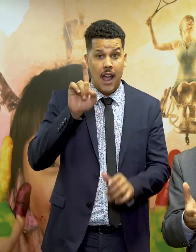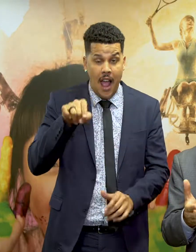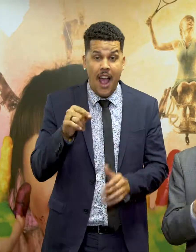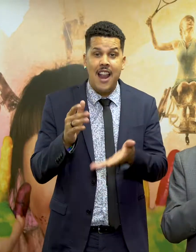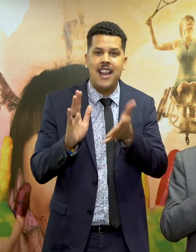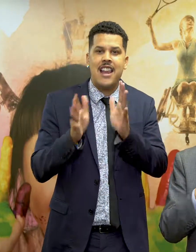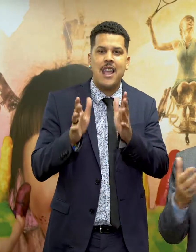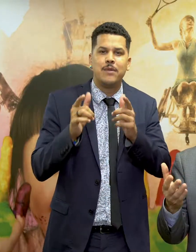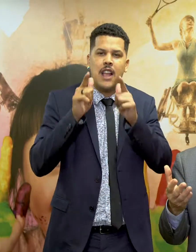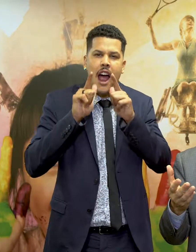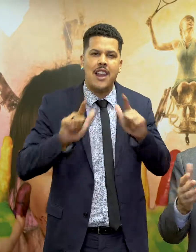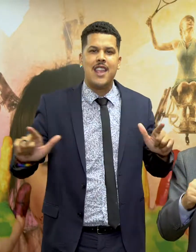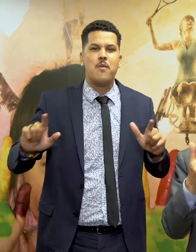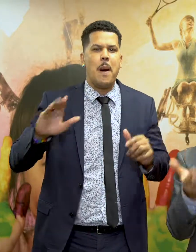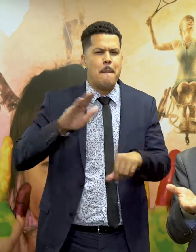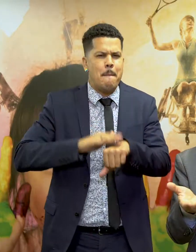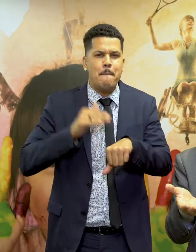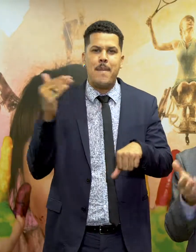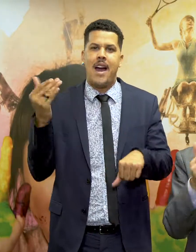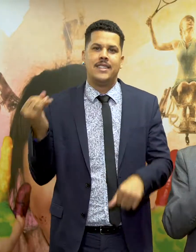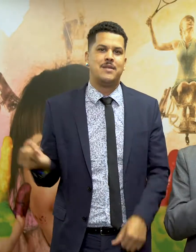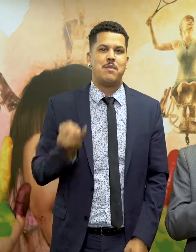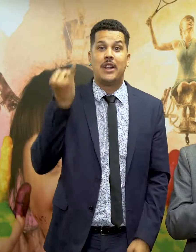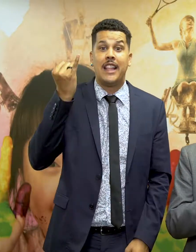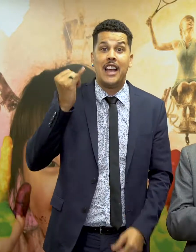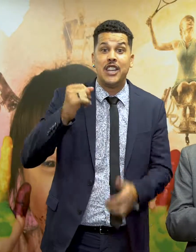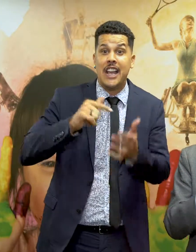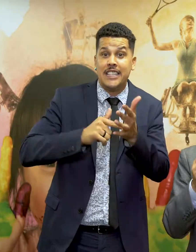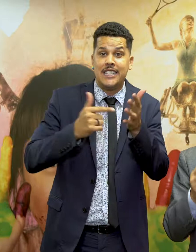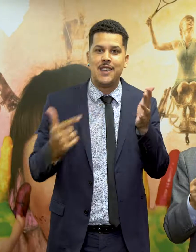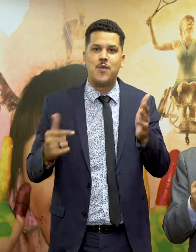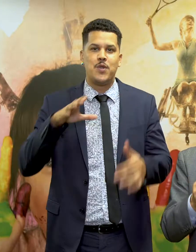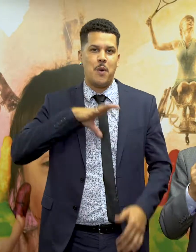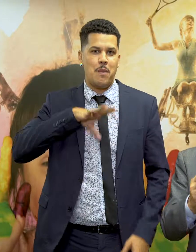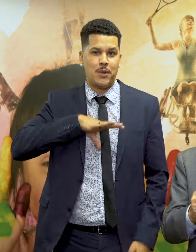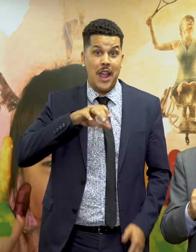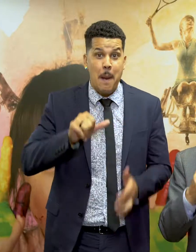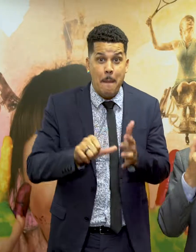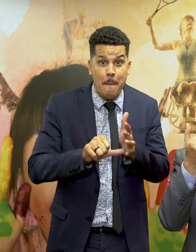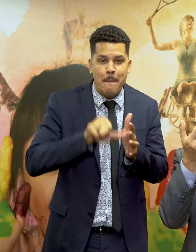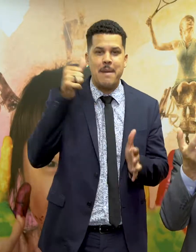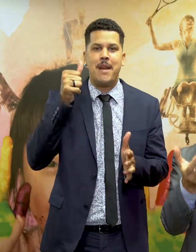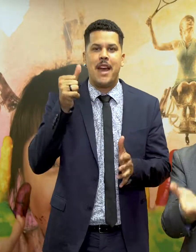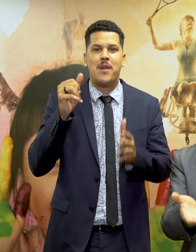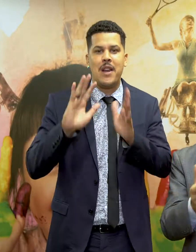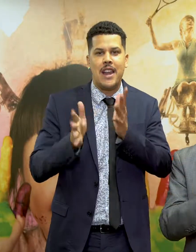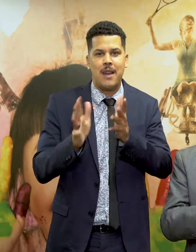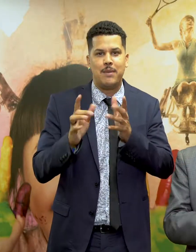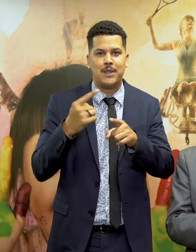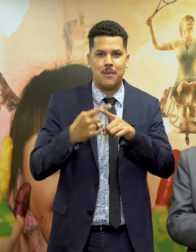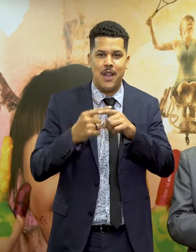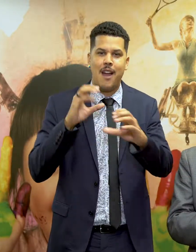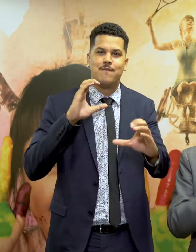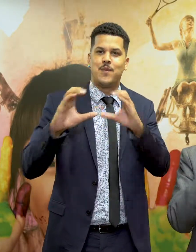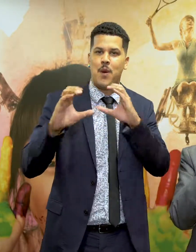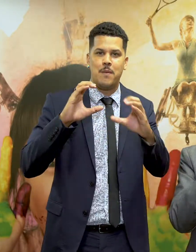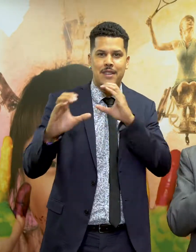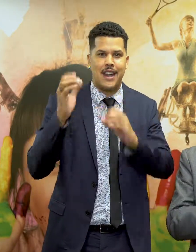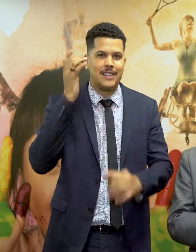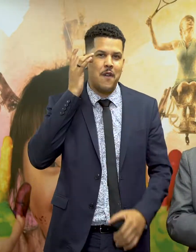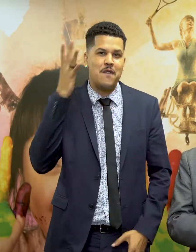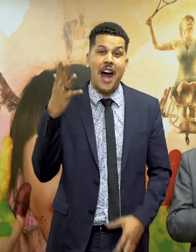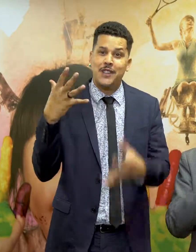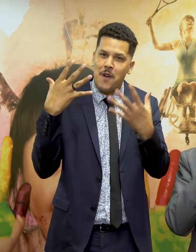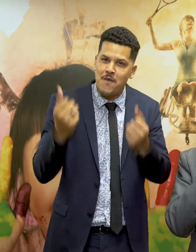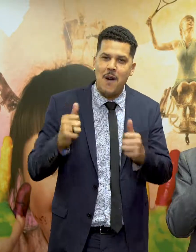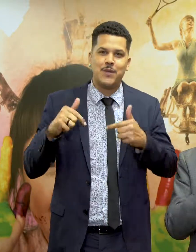essas pessoas, é a língua mais importante. Depois o português, mas primeiro a Libra, porque é como ela consegue se comunicar. Vamos